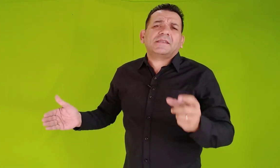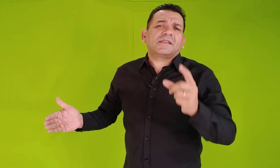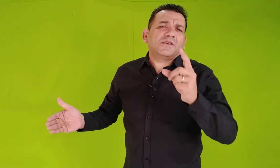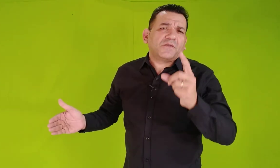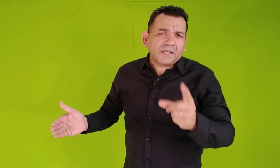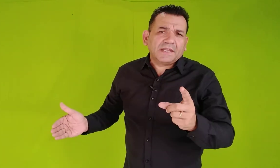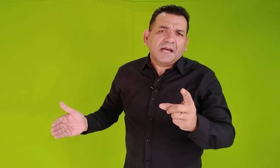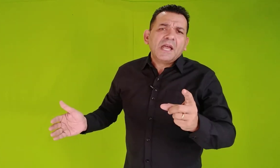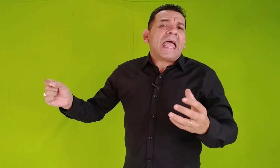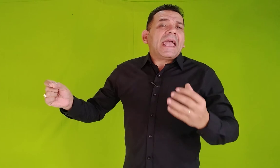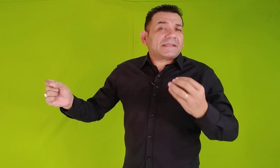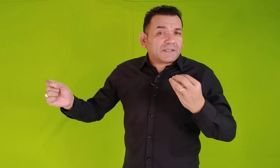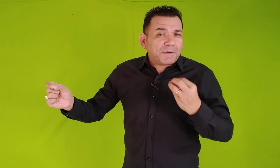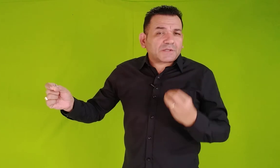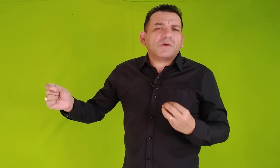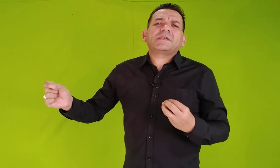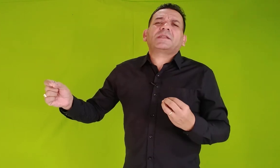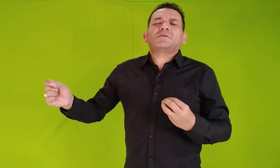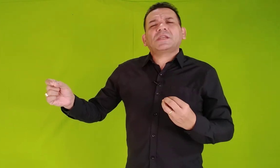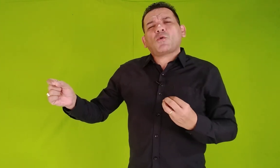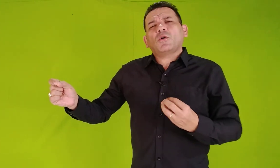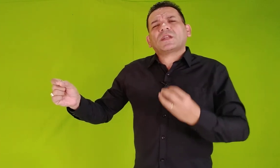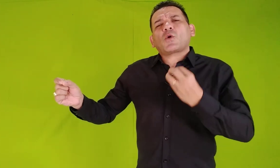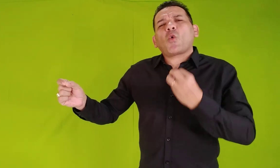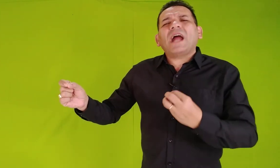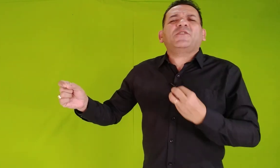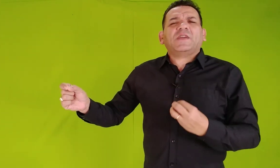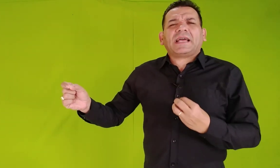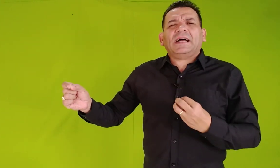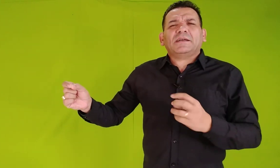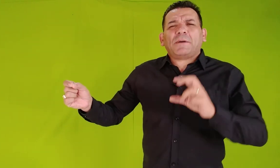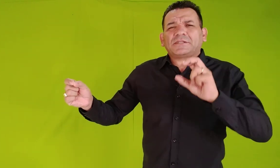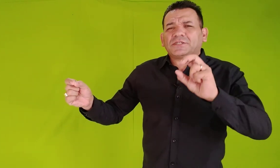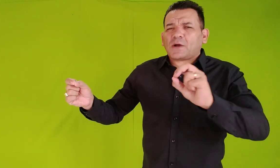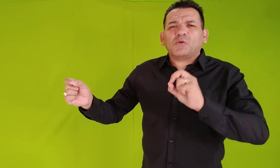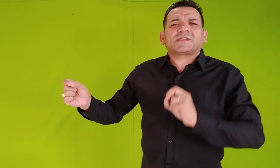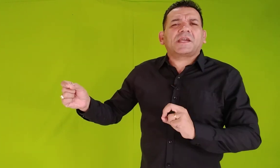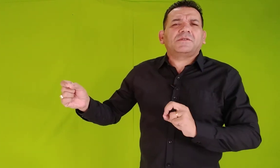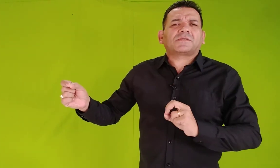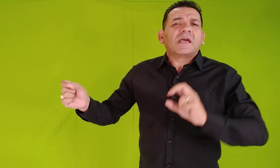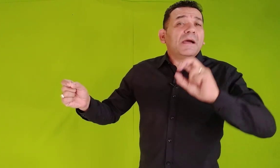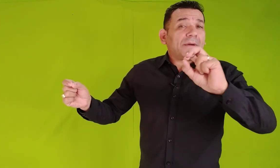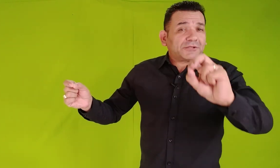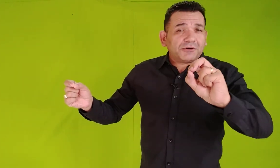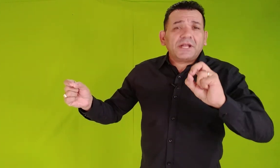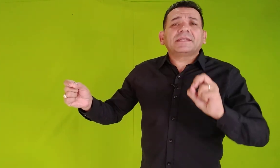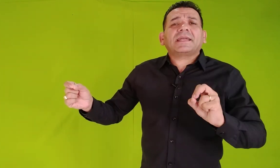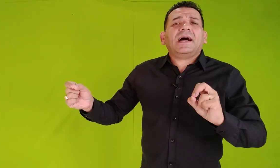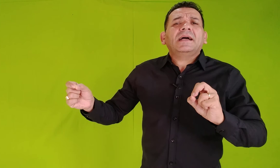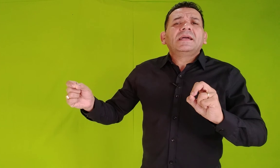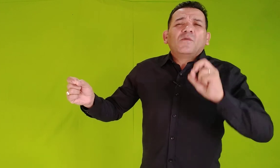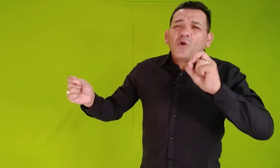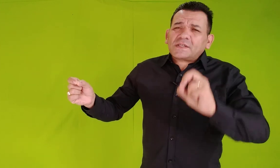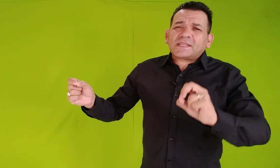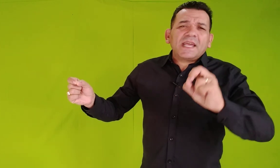de vida. Essas pessoas então se encontram qualificadas para te dar conselhos, para te orientar. Você